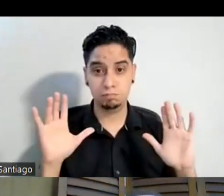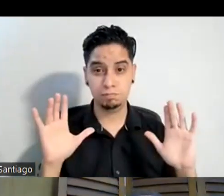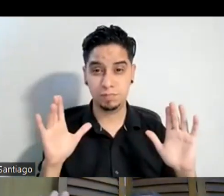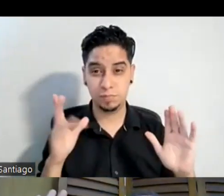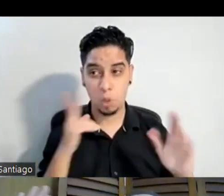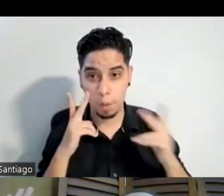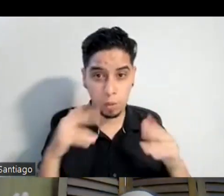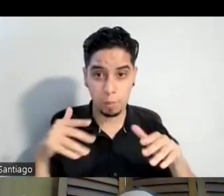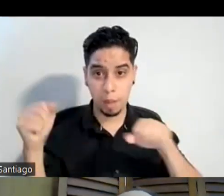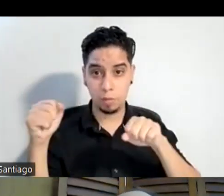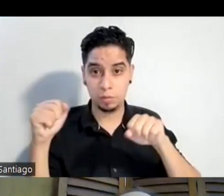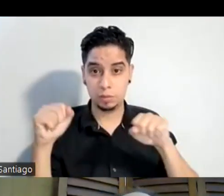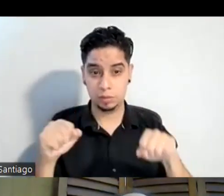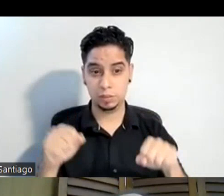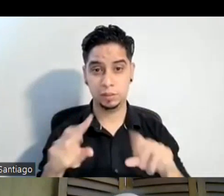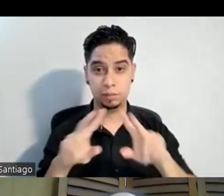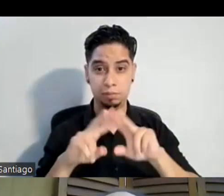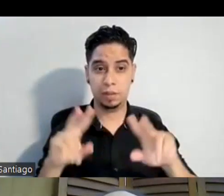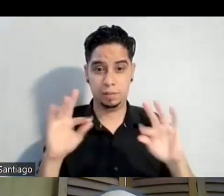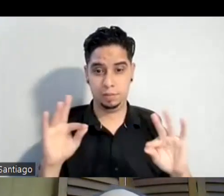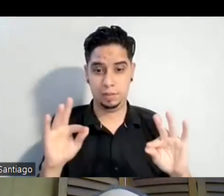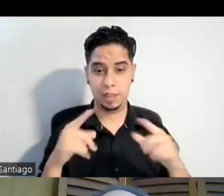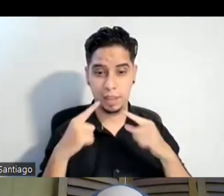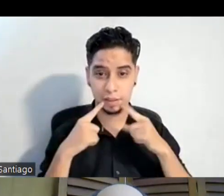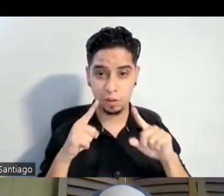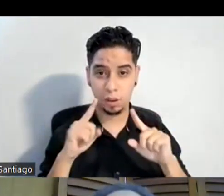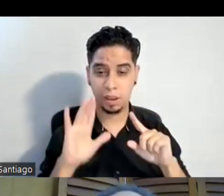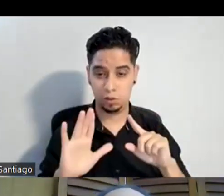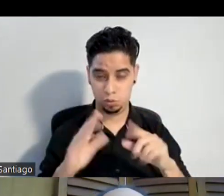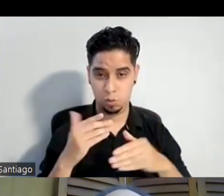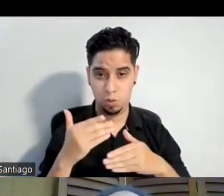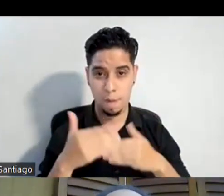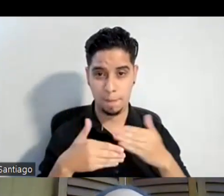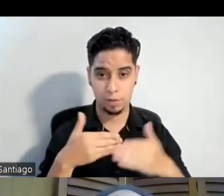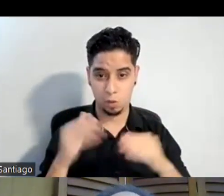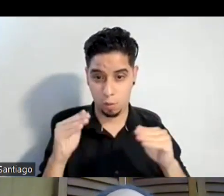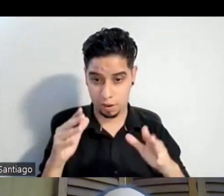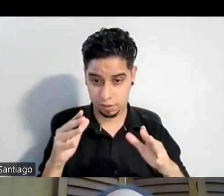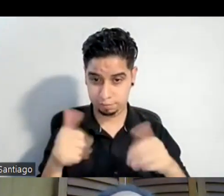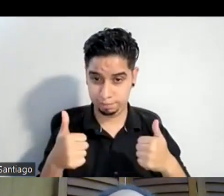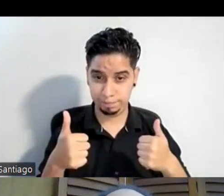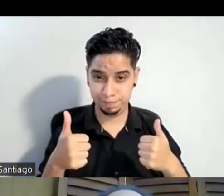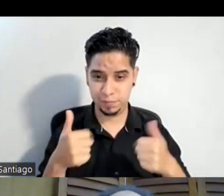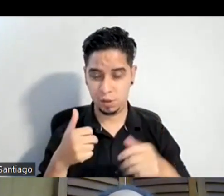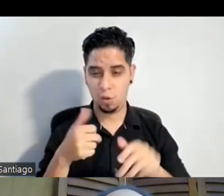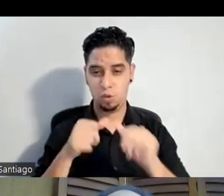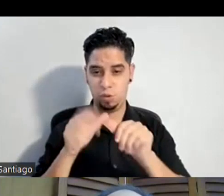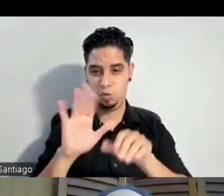gracias también en tu gestora como maestra que sigas en el trabajo gracias